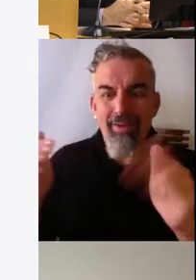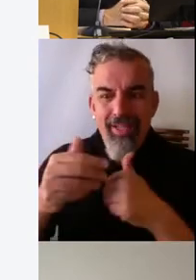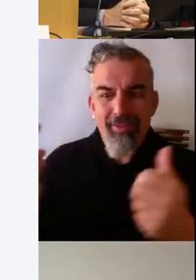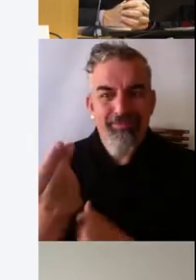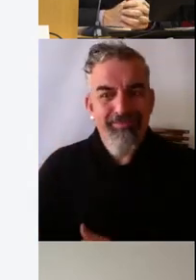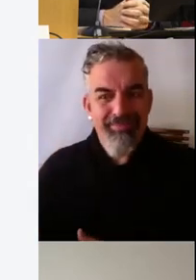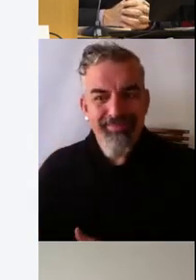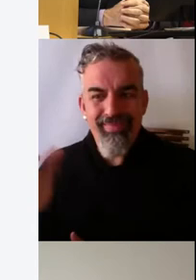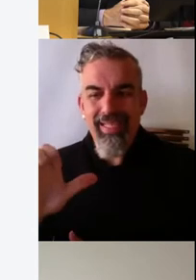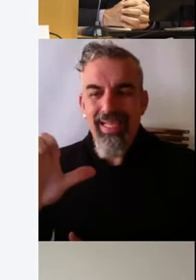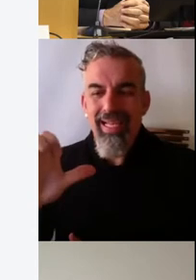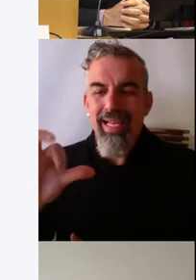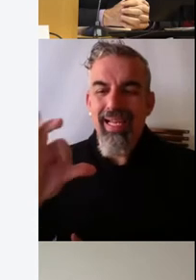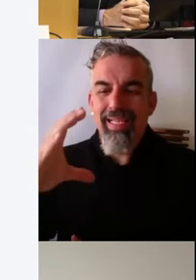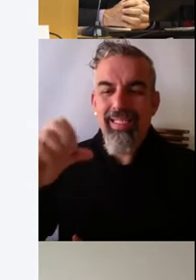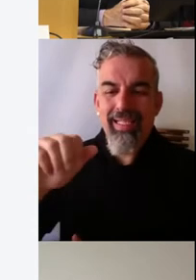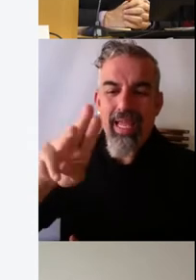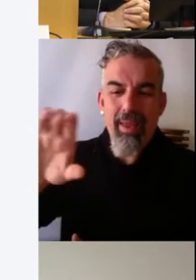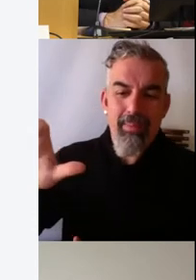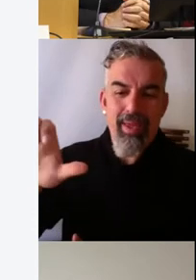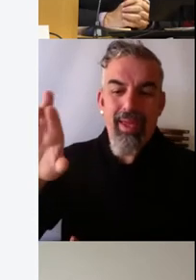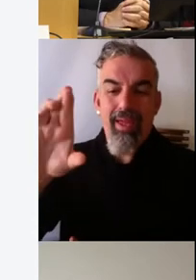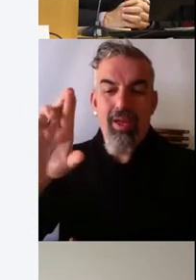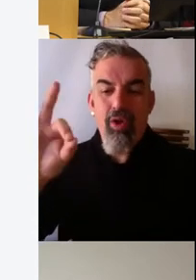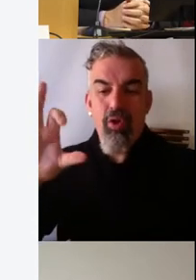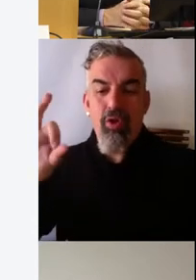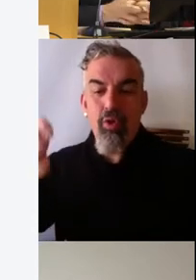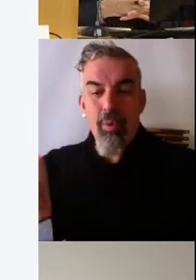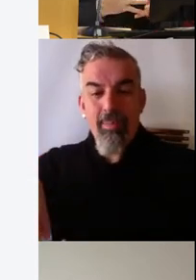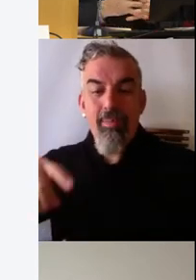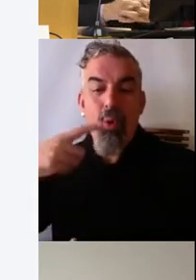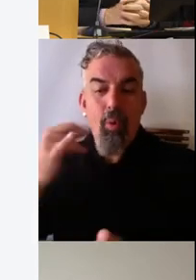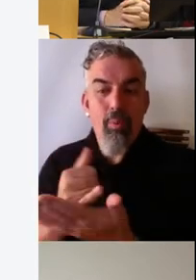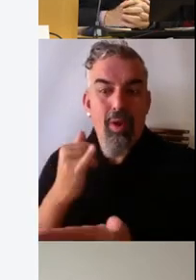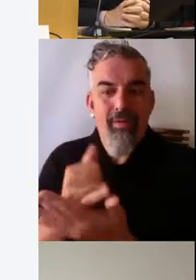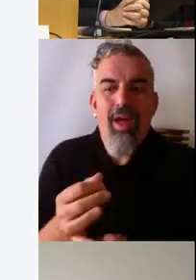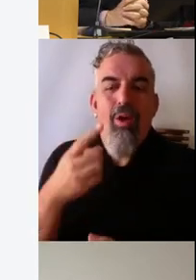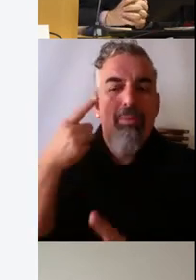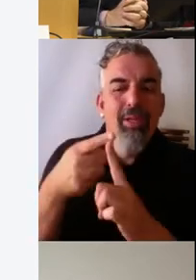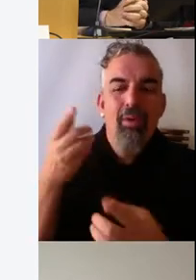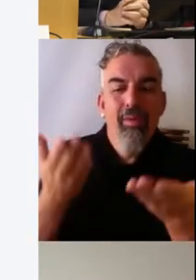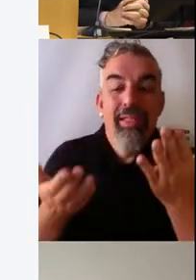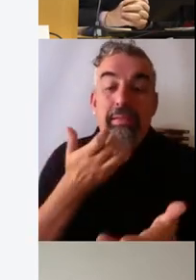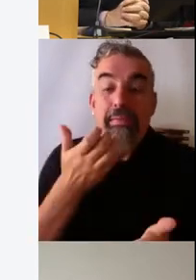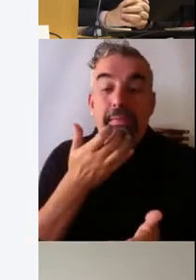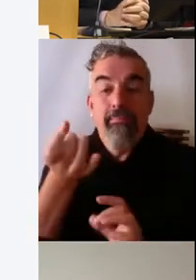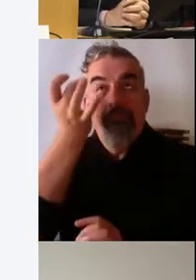que utilicéis para evaluar. Y alguna otra, si os ocurre.